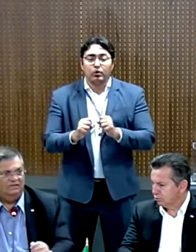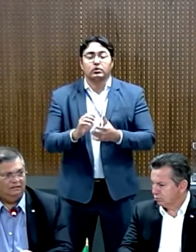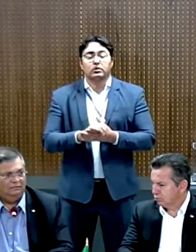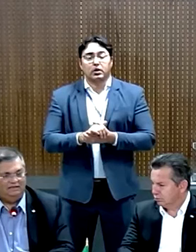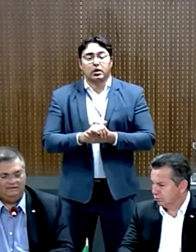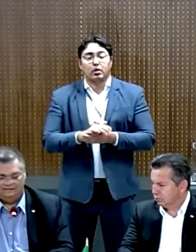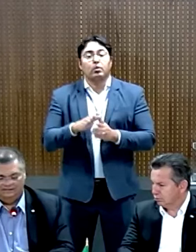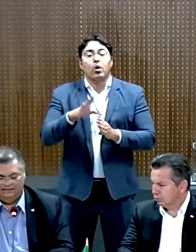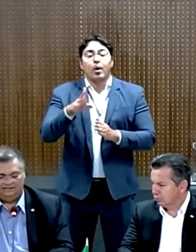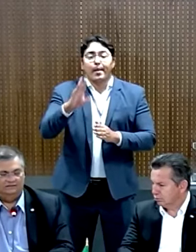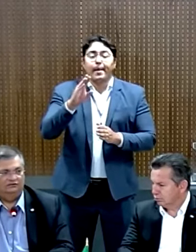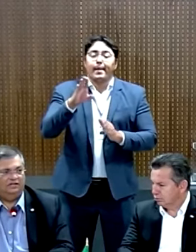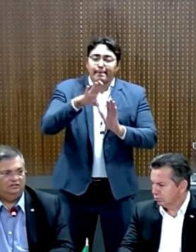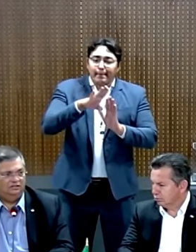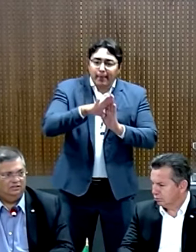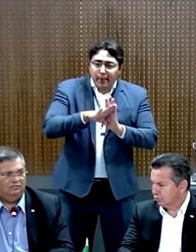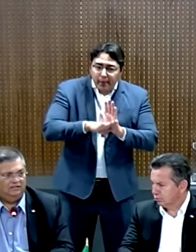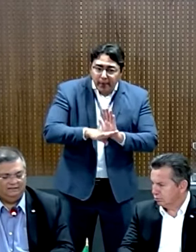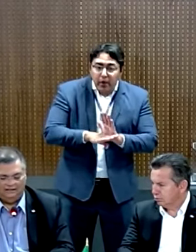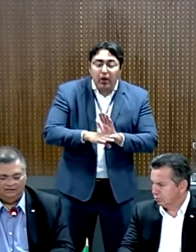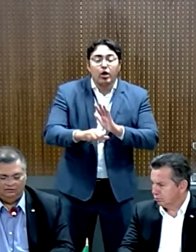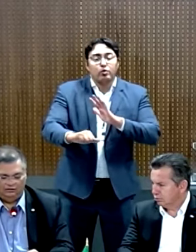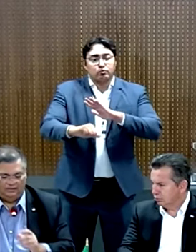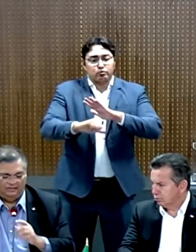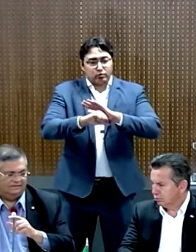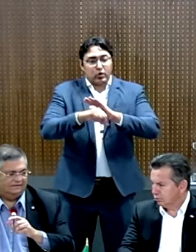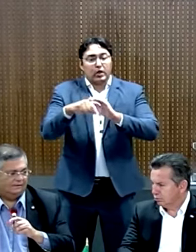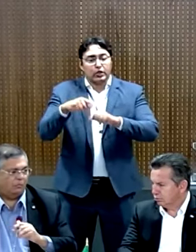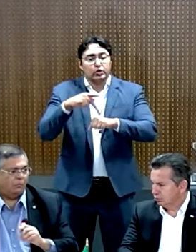reduzirmos ainda mais essas taxas de criminalidade no nosso país.